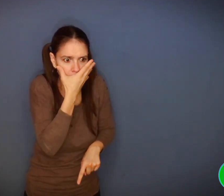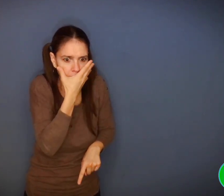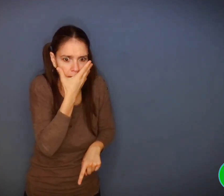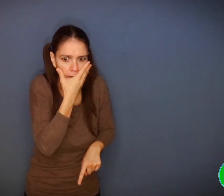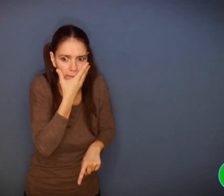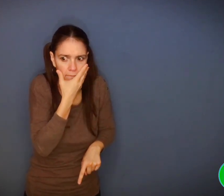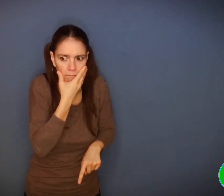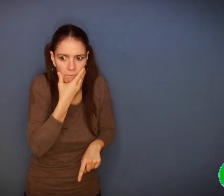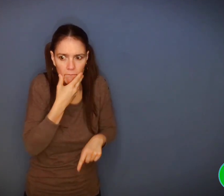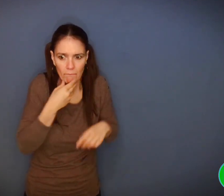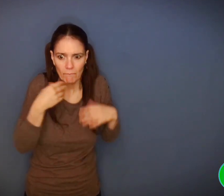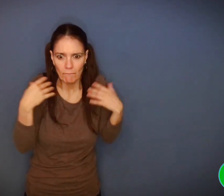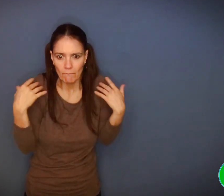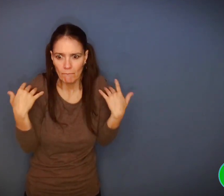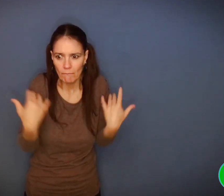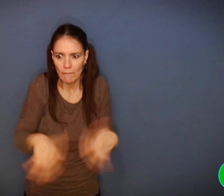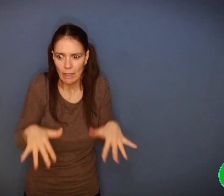! » dit Rosalie la truie.